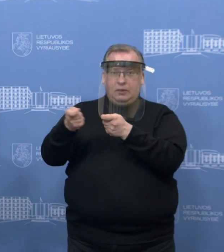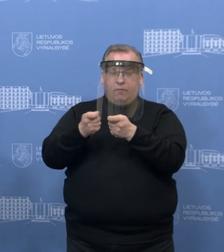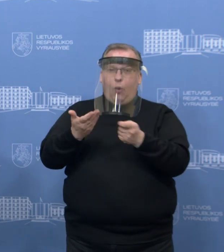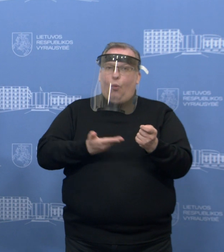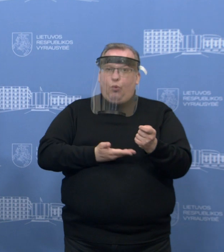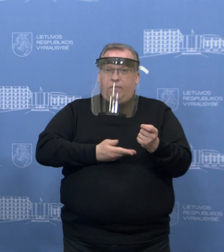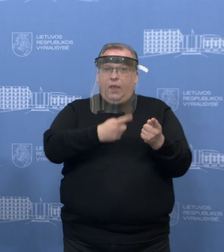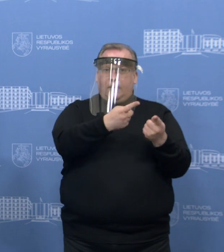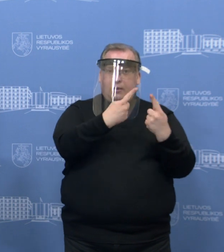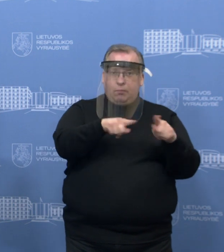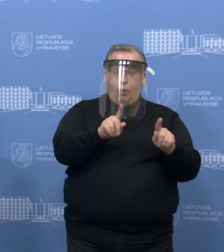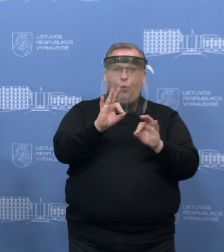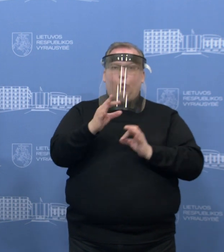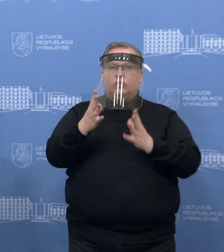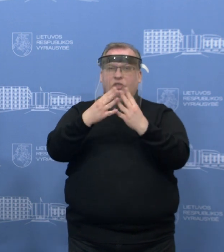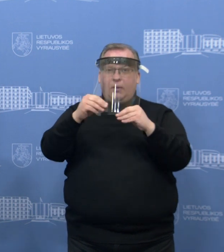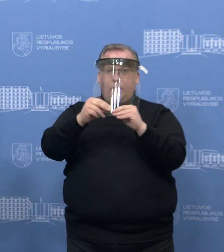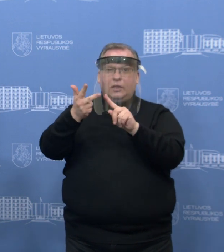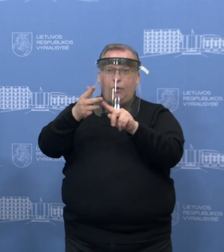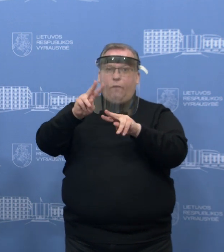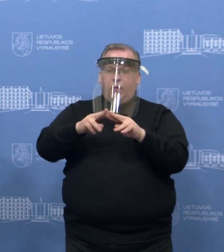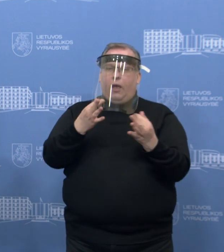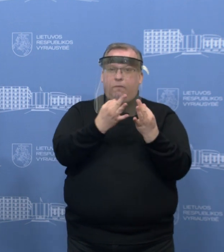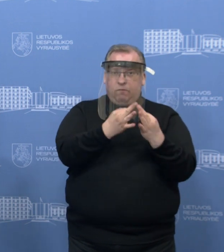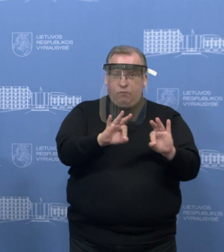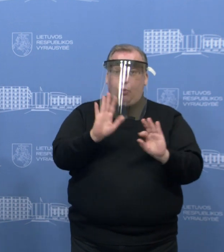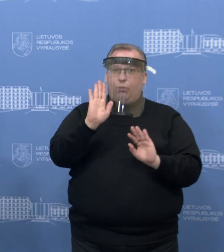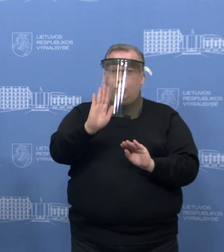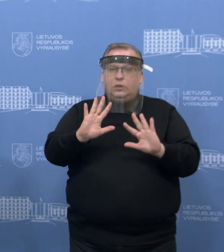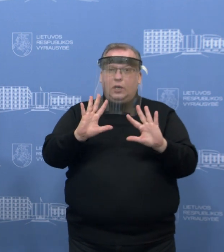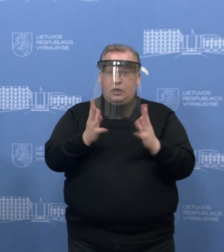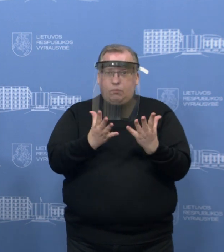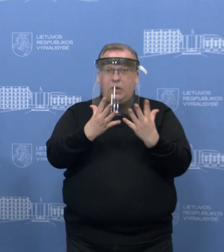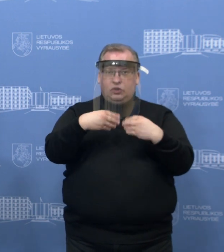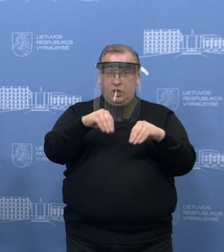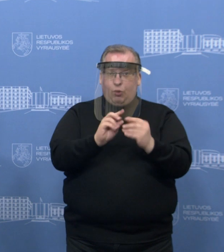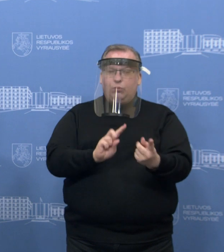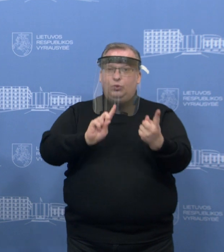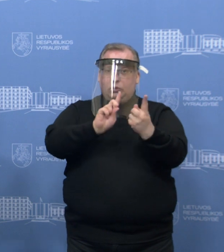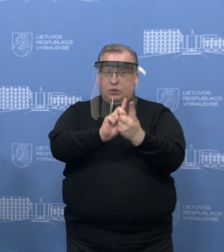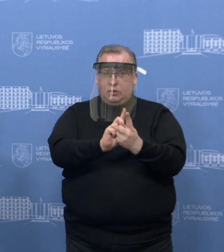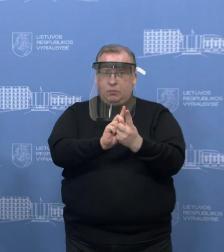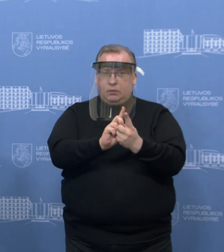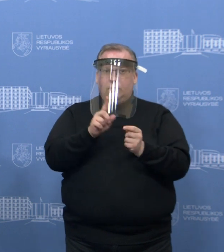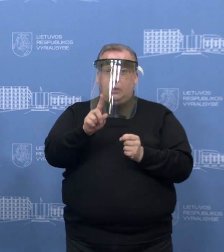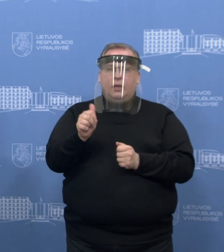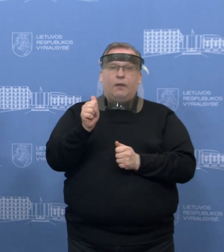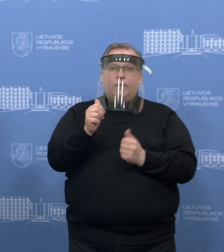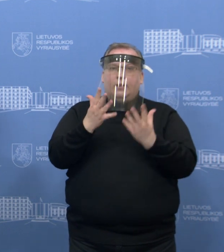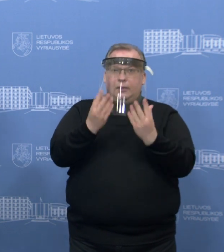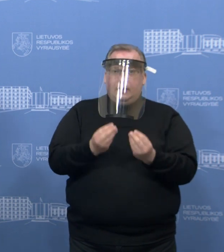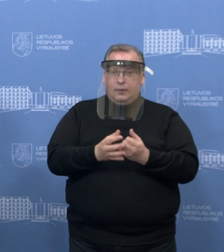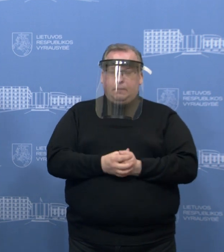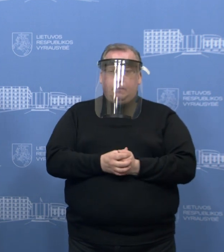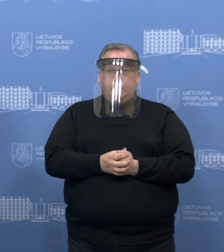kitoje, arba jau šeima yra tuo metu kitoje. Ar bus tokiais atvejais leisčiama, na, nežinau, su tomis šeimamis susijungti, su kuriomis kiekvieną dieną ta žmogus būna, tiesiog.